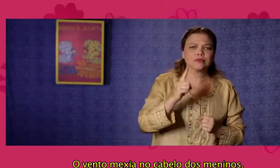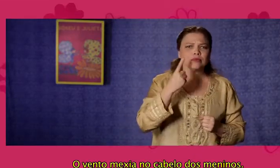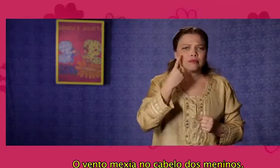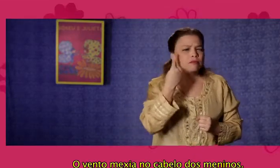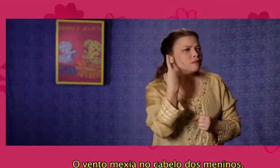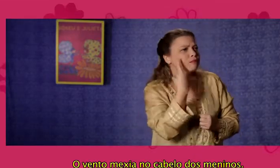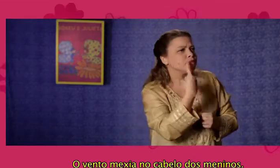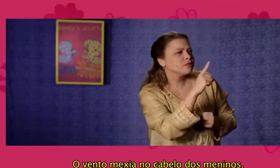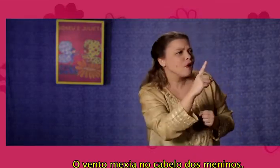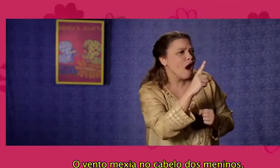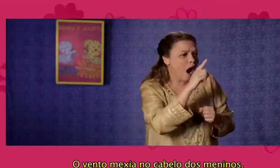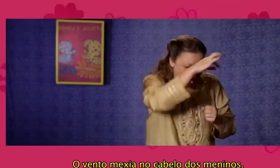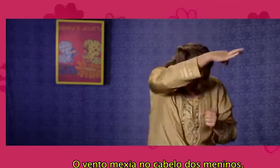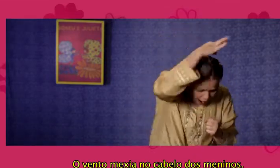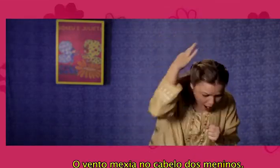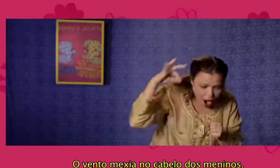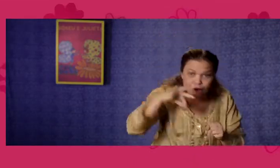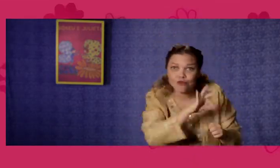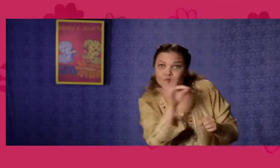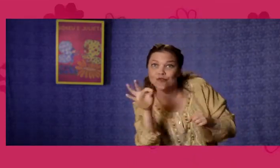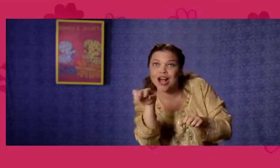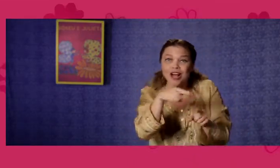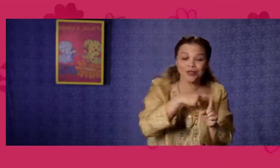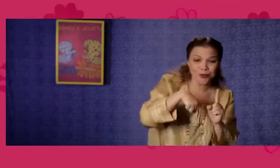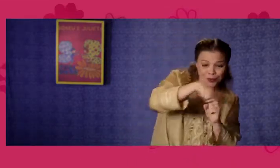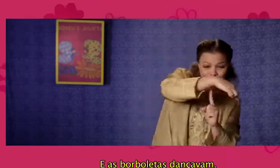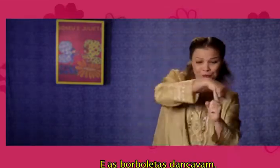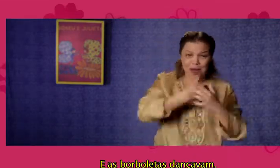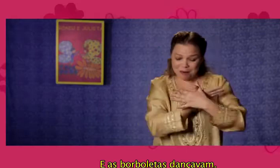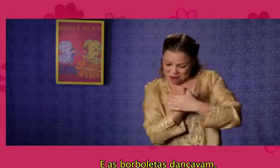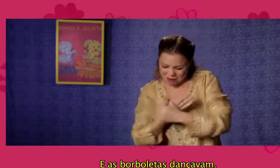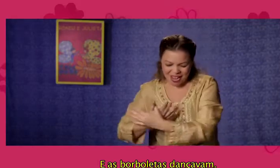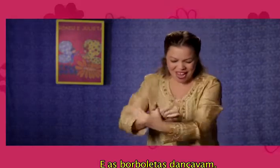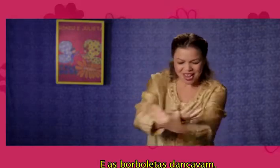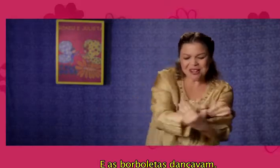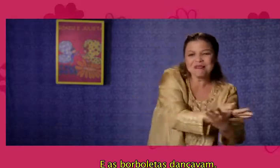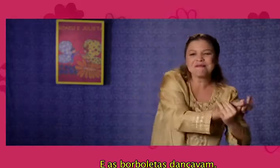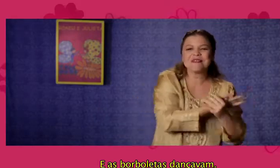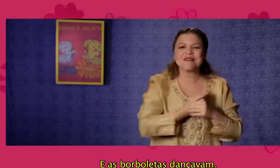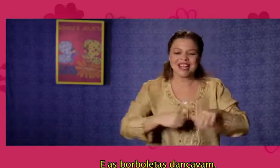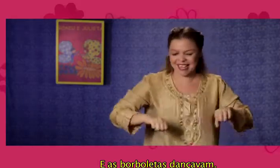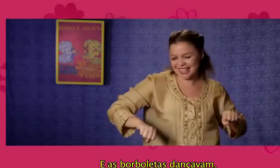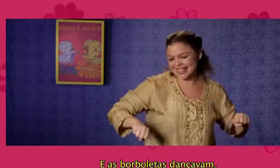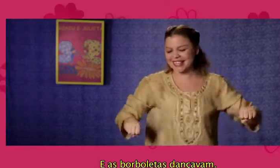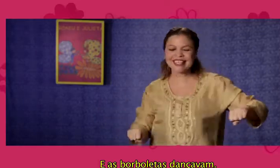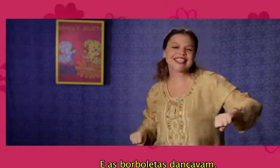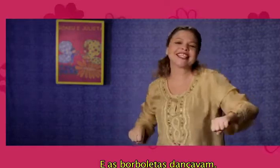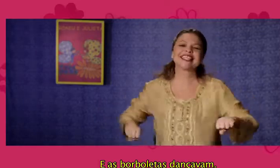mexia no cabelo dos meninos. E as borboletas dançavam.